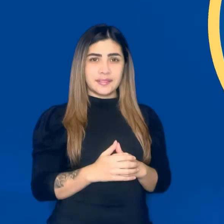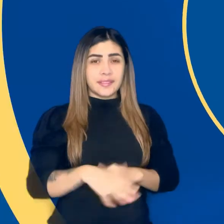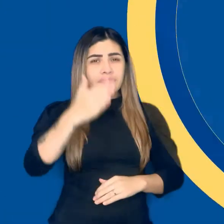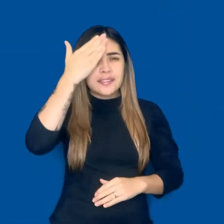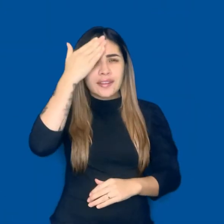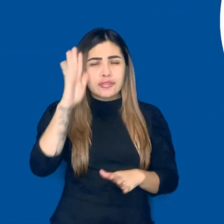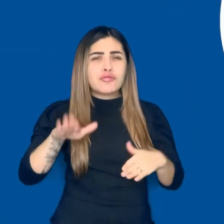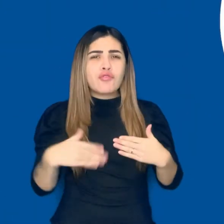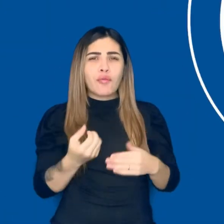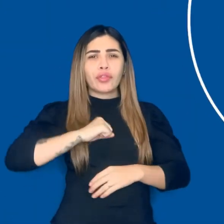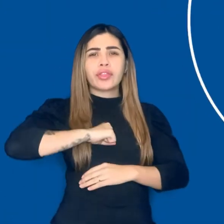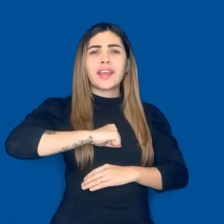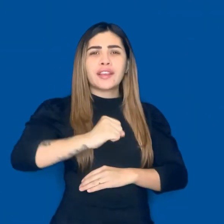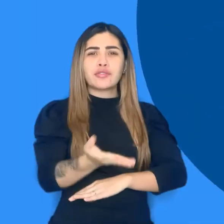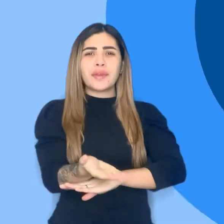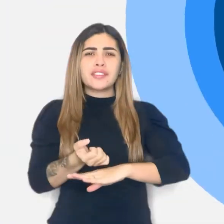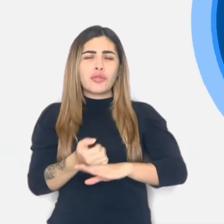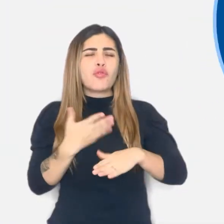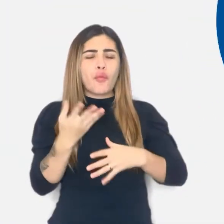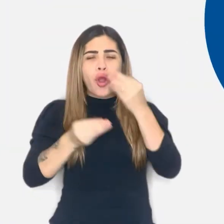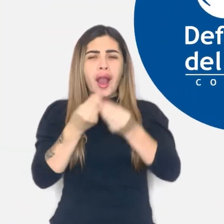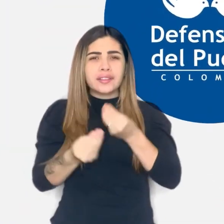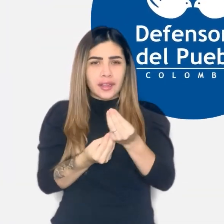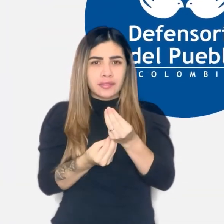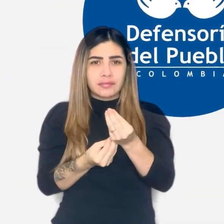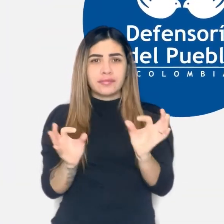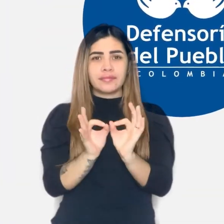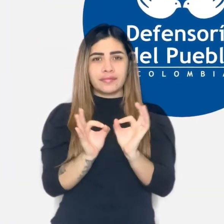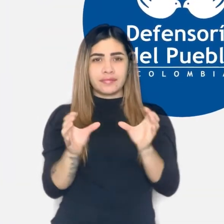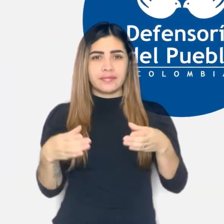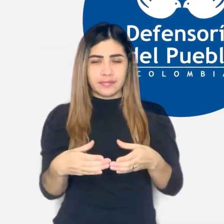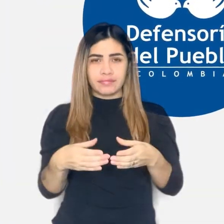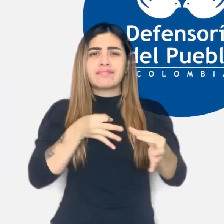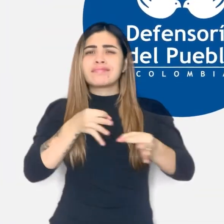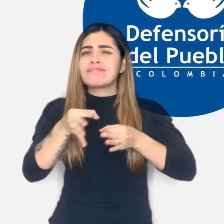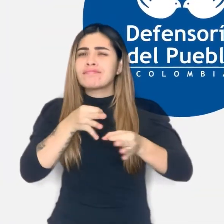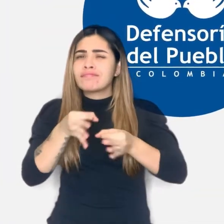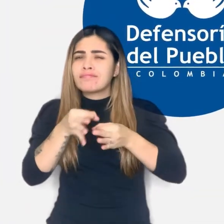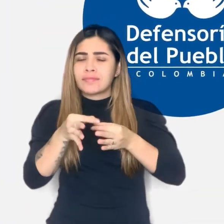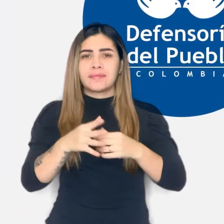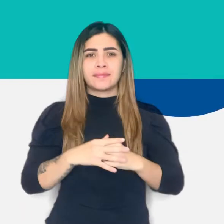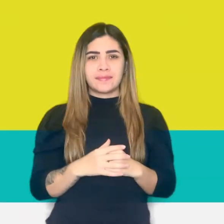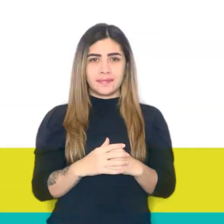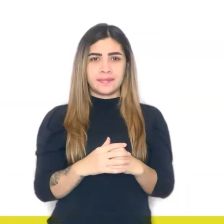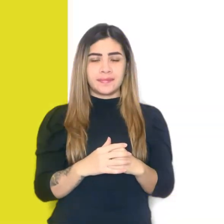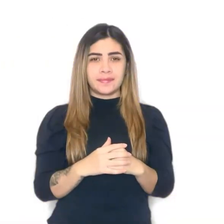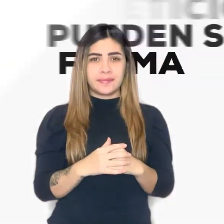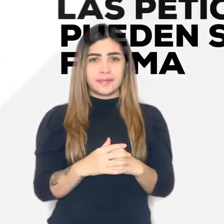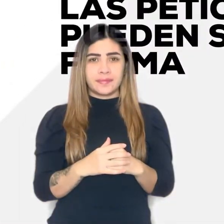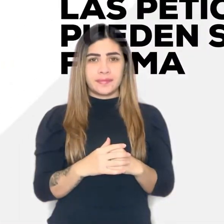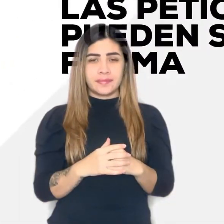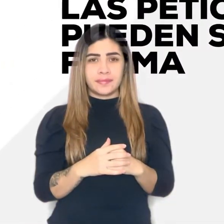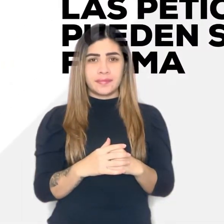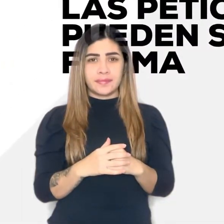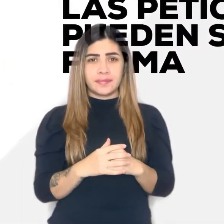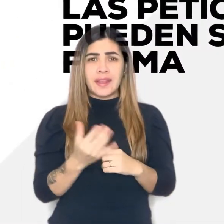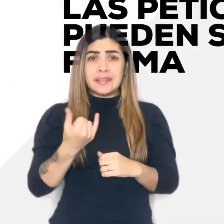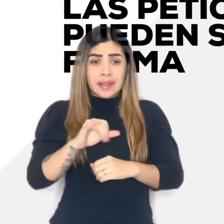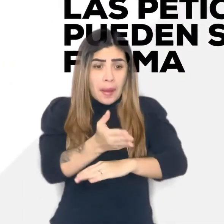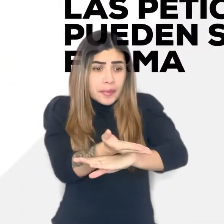¿Sabes cómo presentar un derecho de petición? En la Defensoría del Pueblo te lo explicamos. Las peticiones se pueden